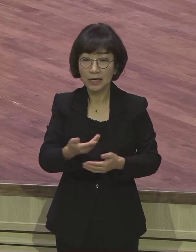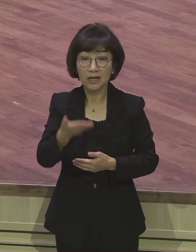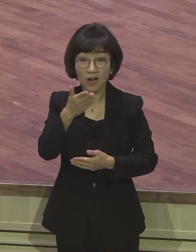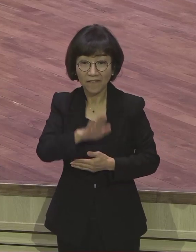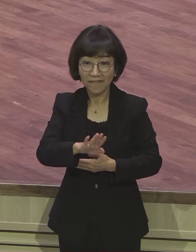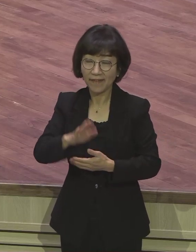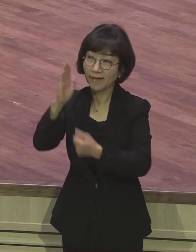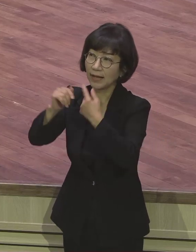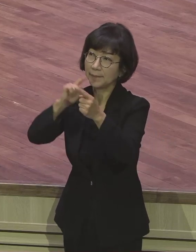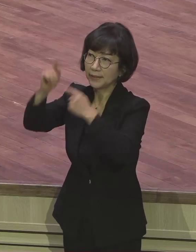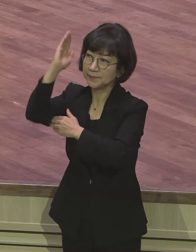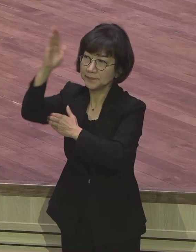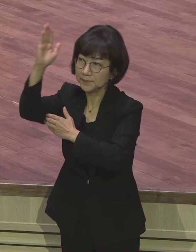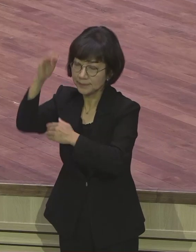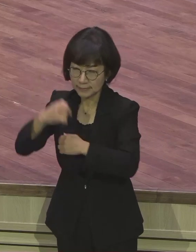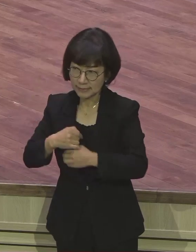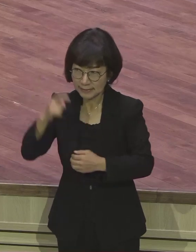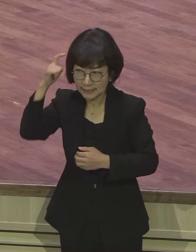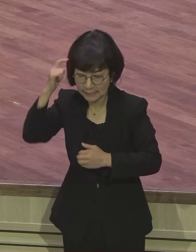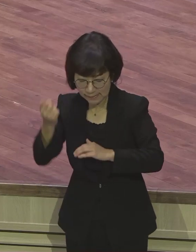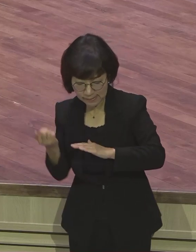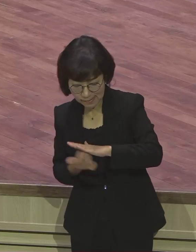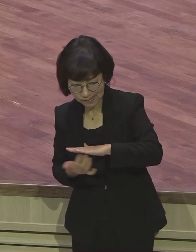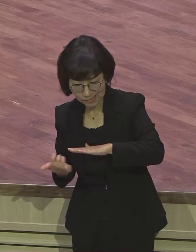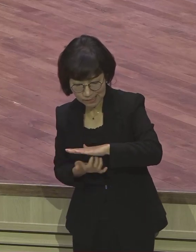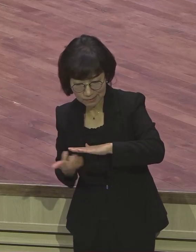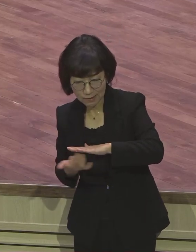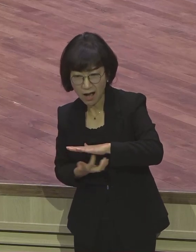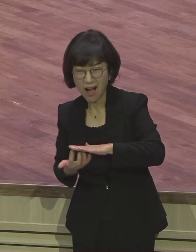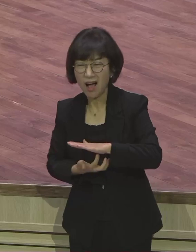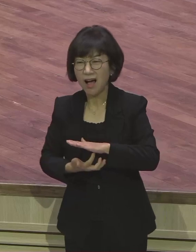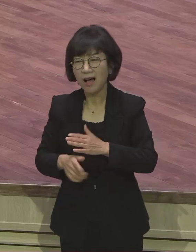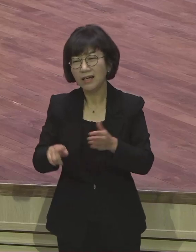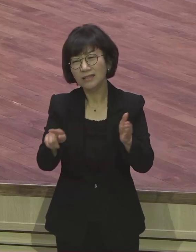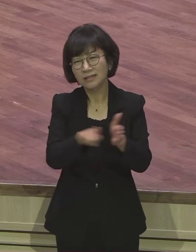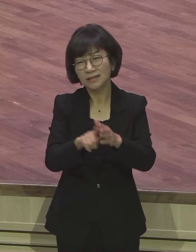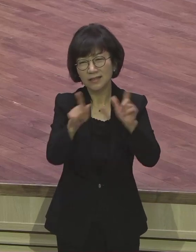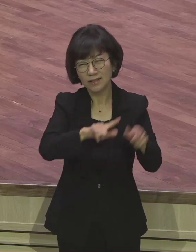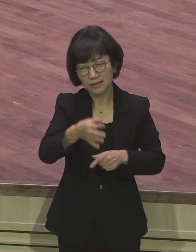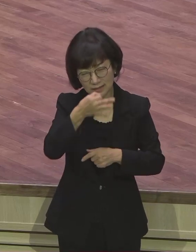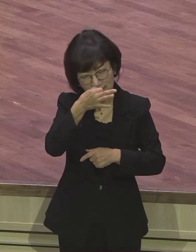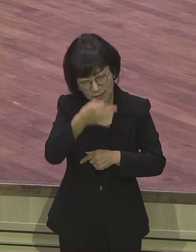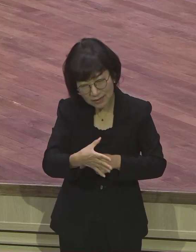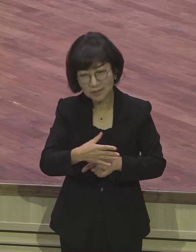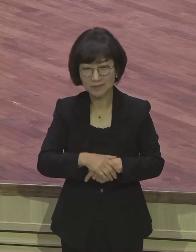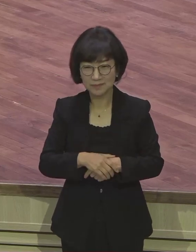생각하면 한도 끝도 없이 어려워지는 것이 신앙생활이에요.